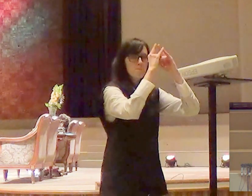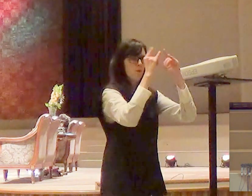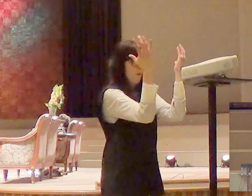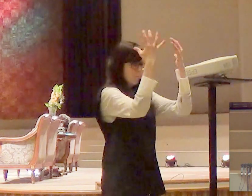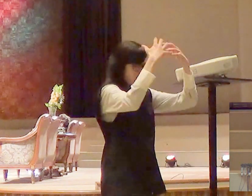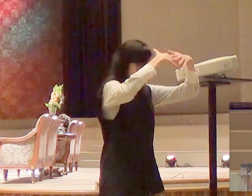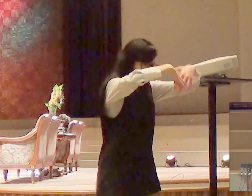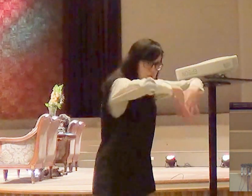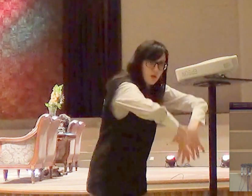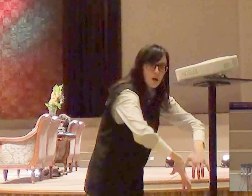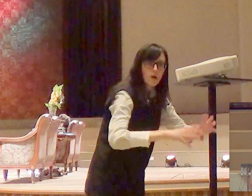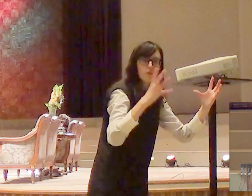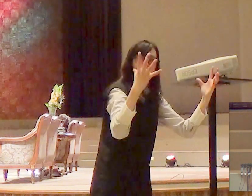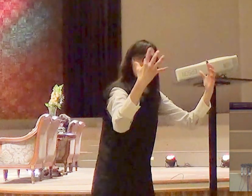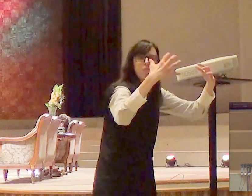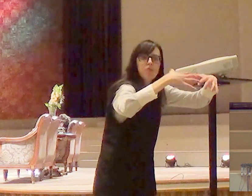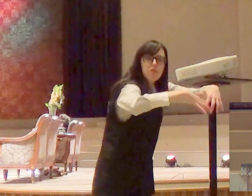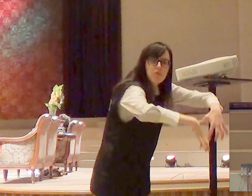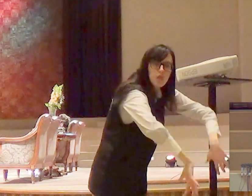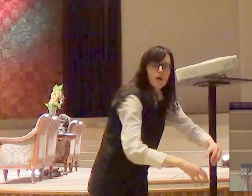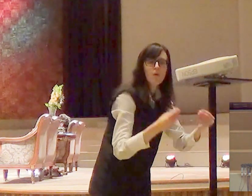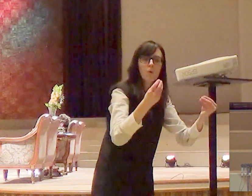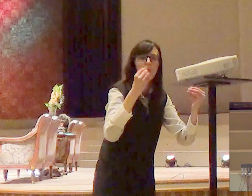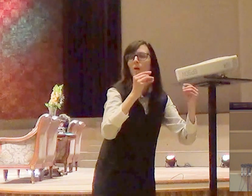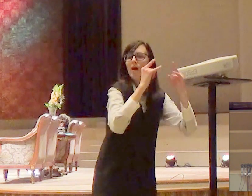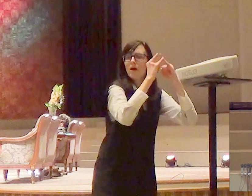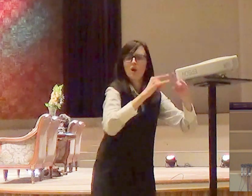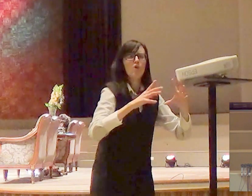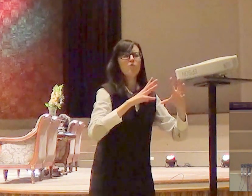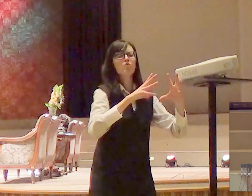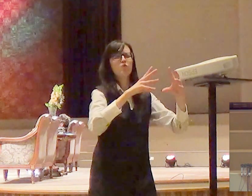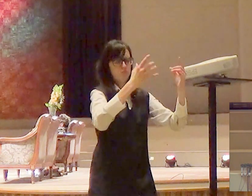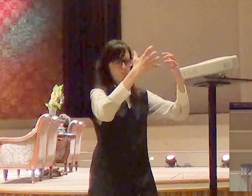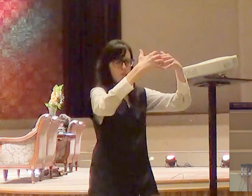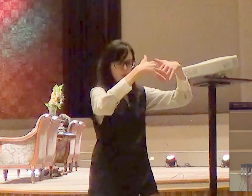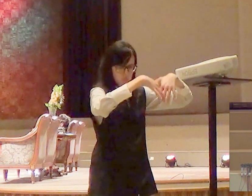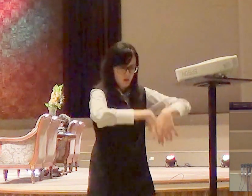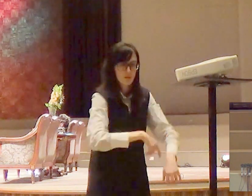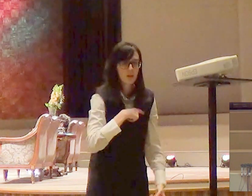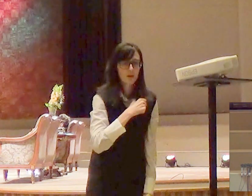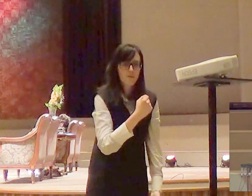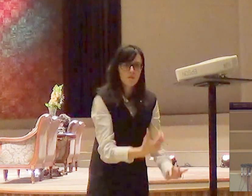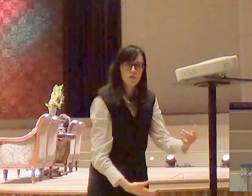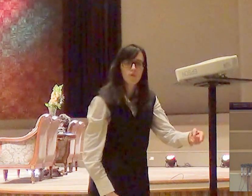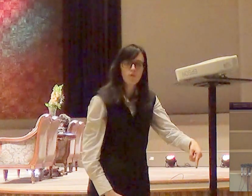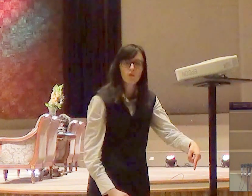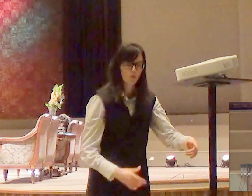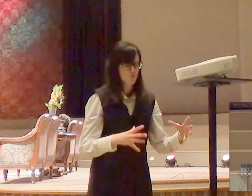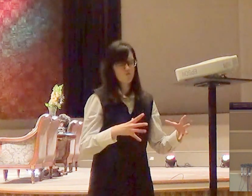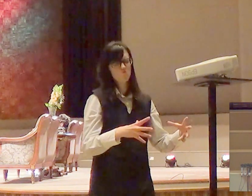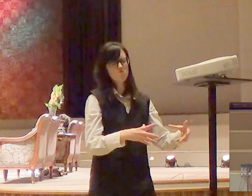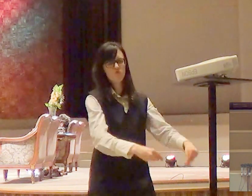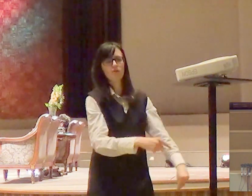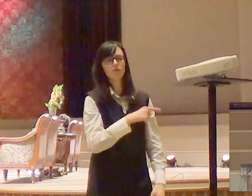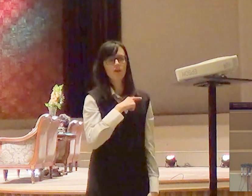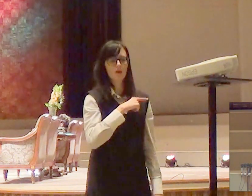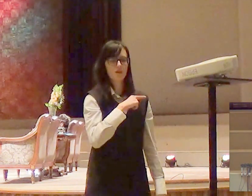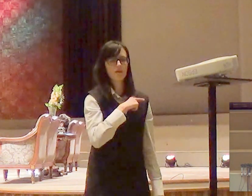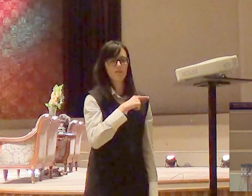Corá e com todos os seus bens e desceram vivos a sepultura com tudo que possuíam e a terra